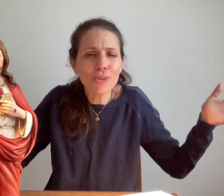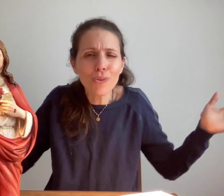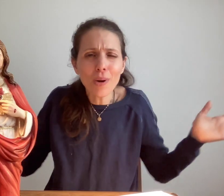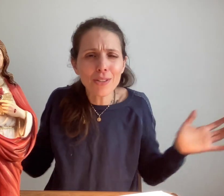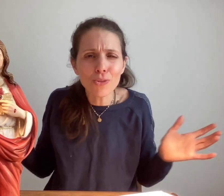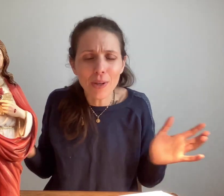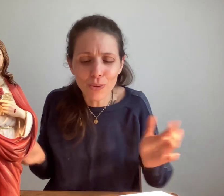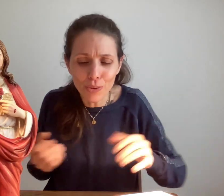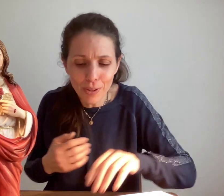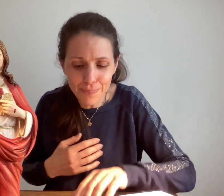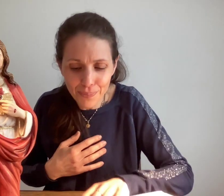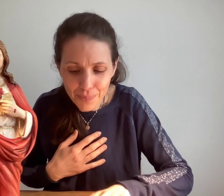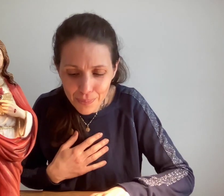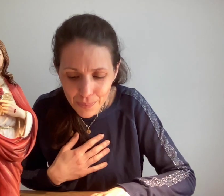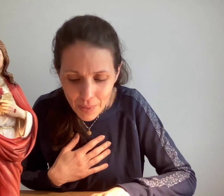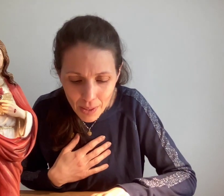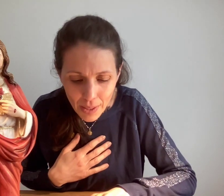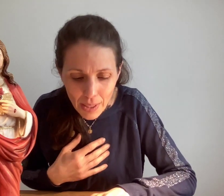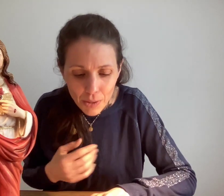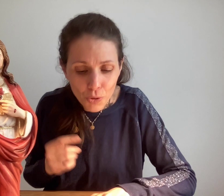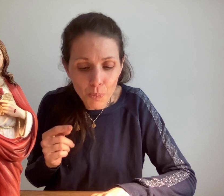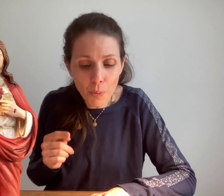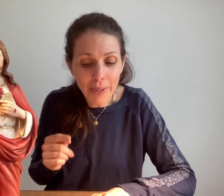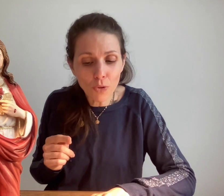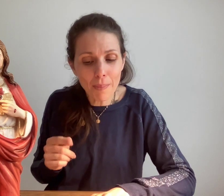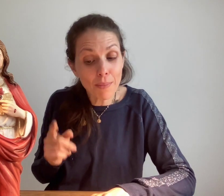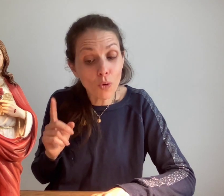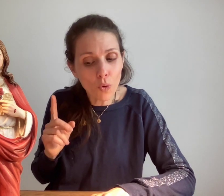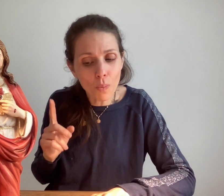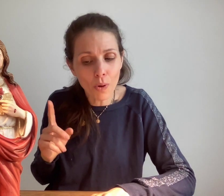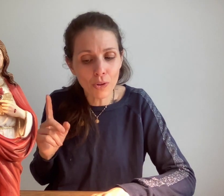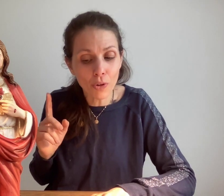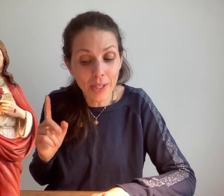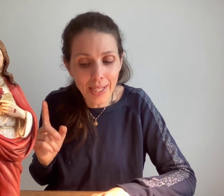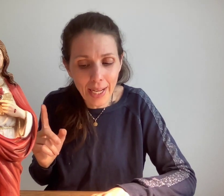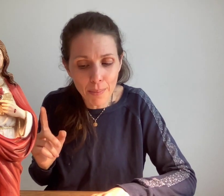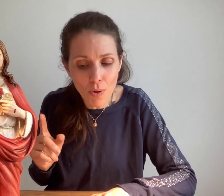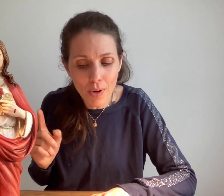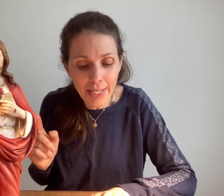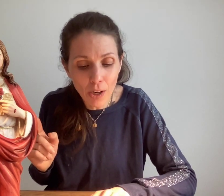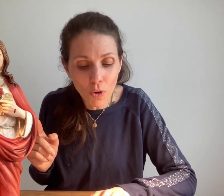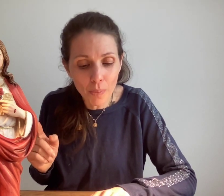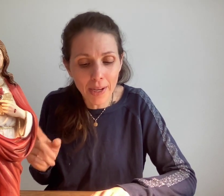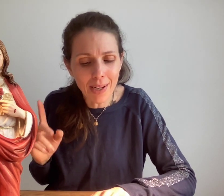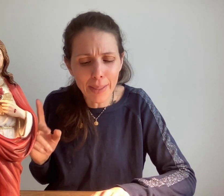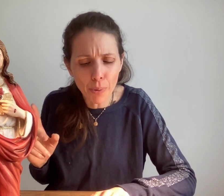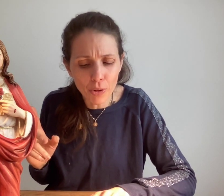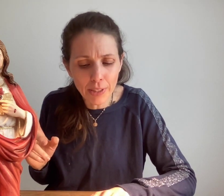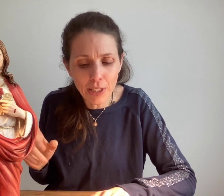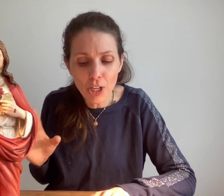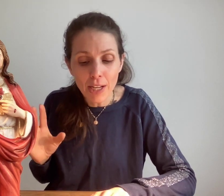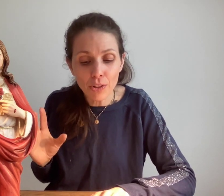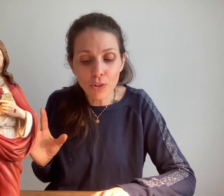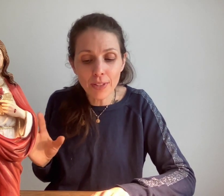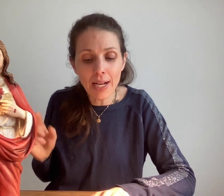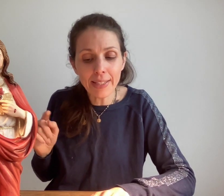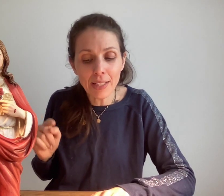quoi que ce soit d'autre tu ne peux pas toi-même comprendre clairement les grands biens les prodiges de celle qui est